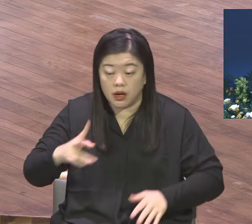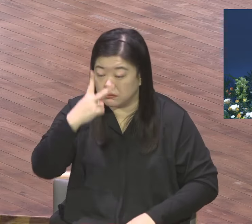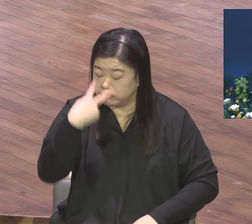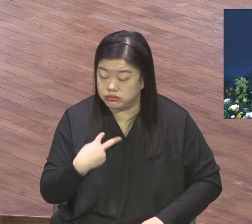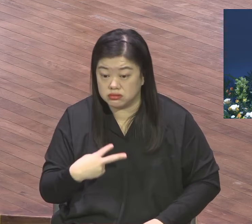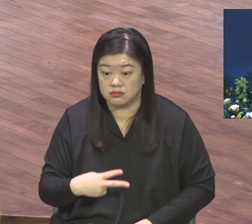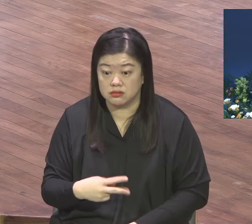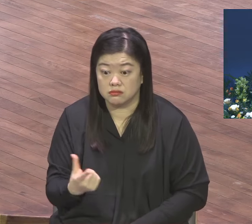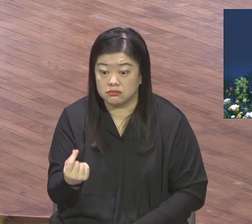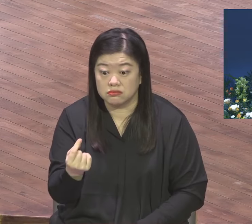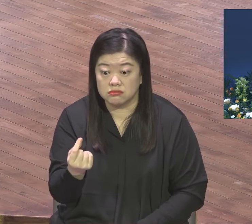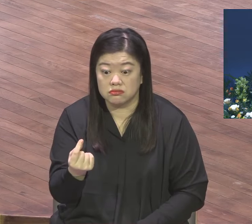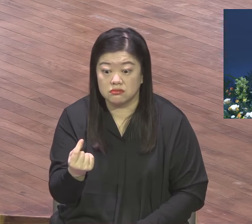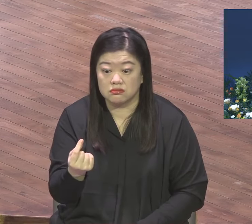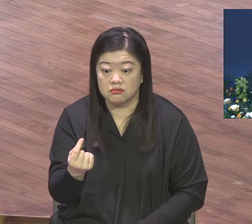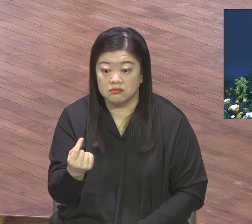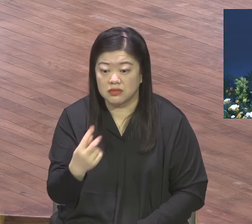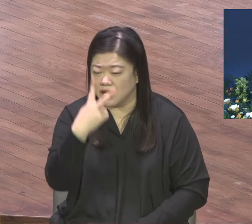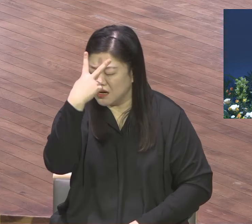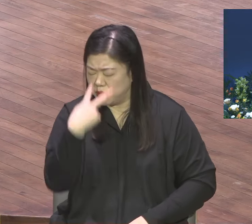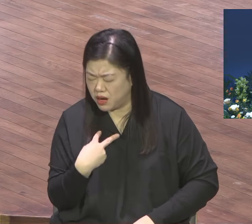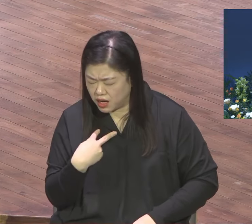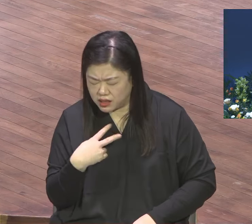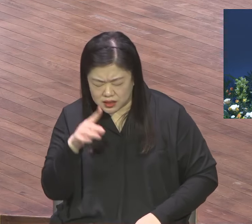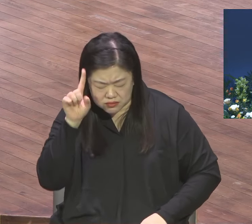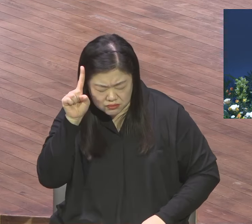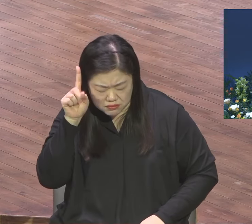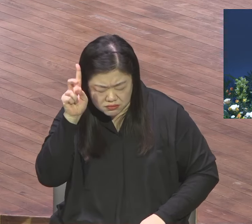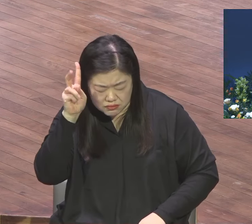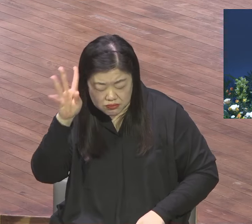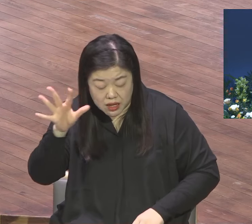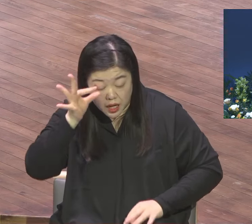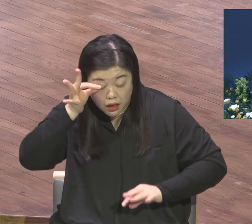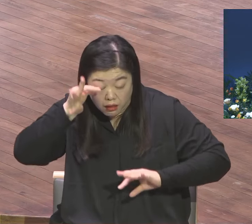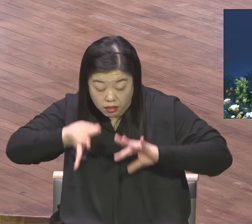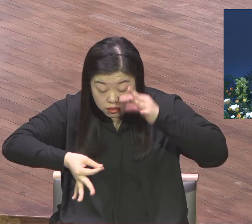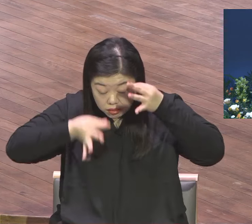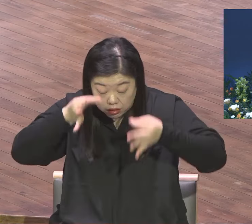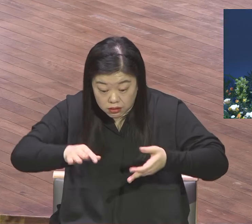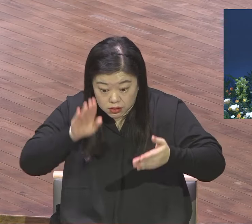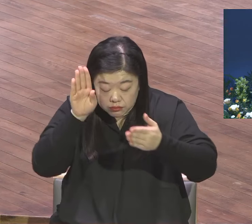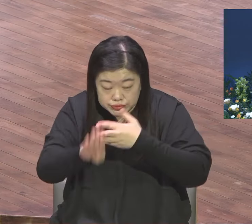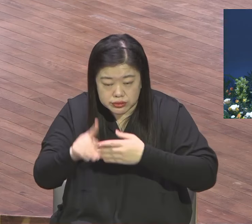단미석 도상에서 부활한 주님을 확 만난 순간 빛보다 더 강한 빛이 그랬어요.